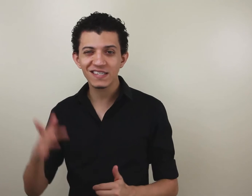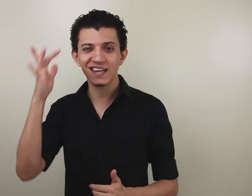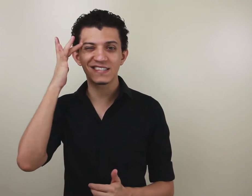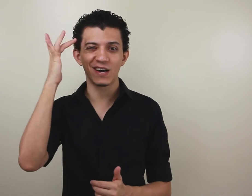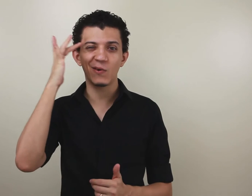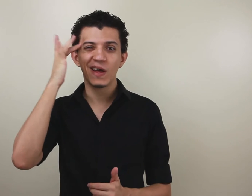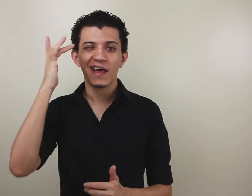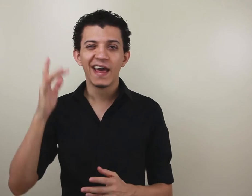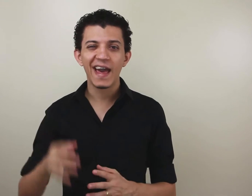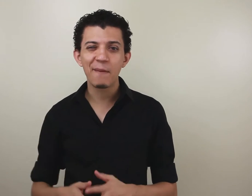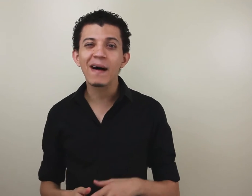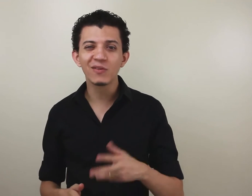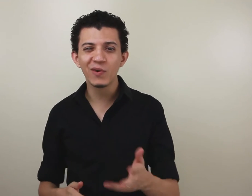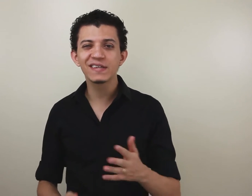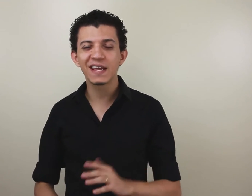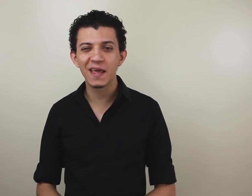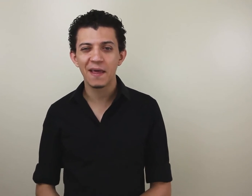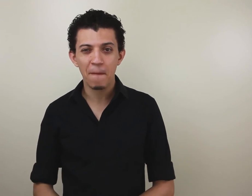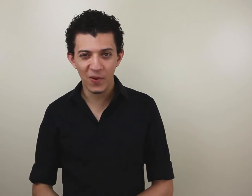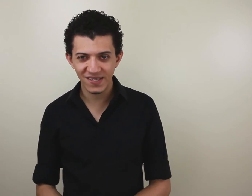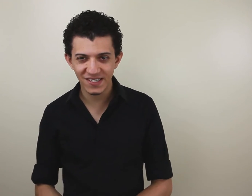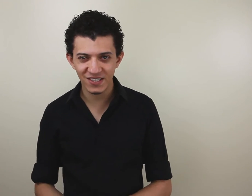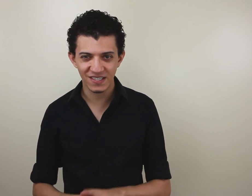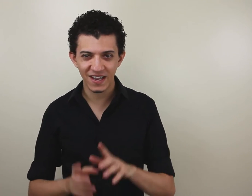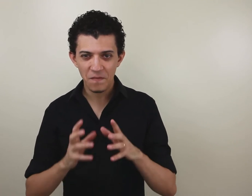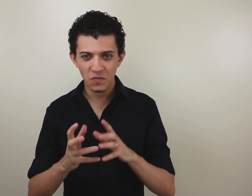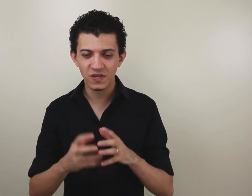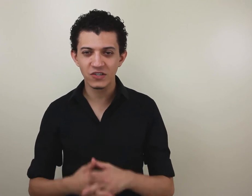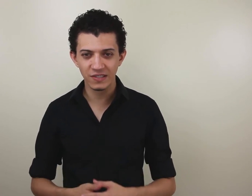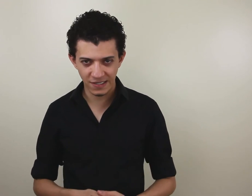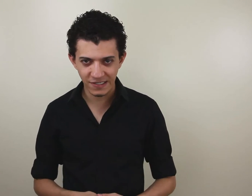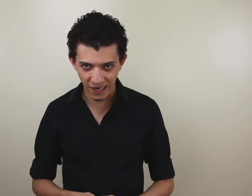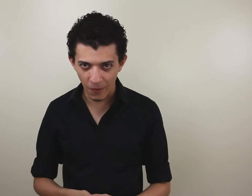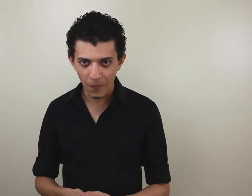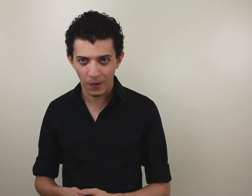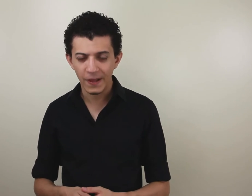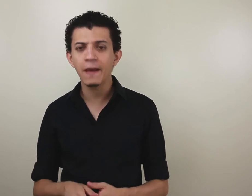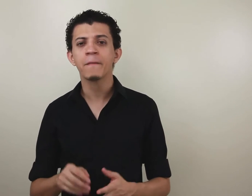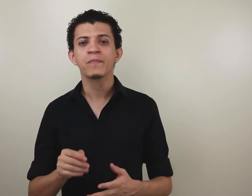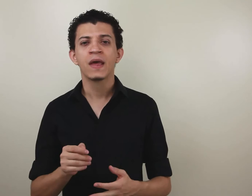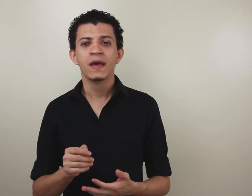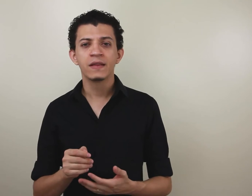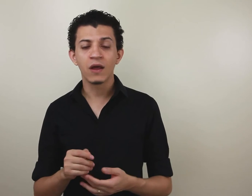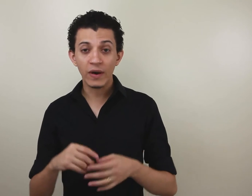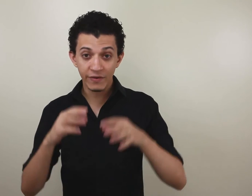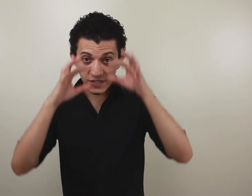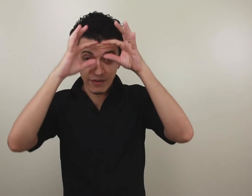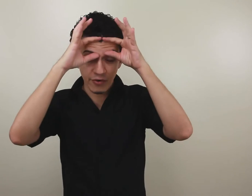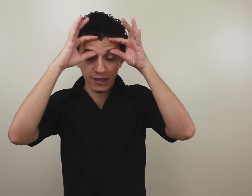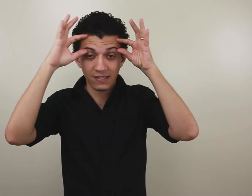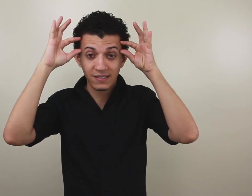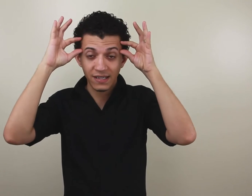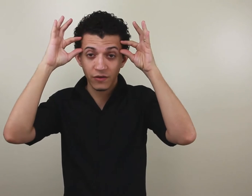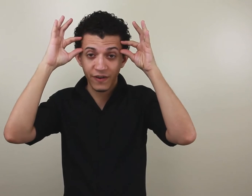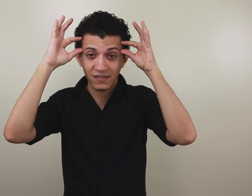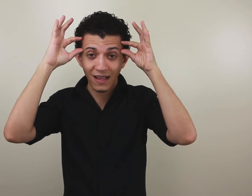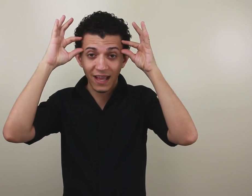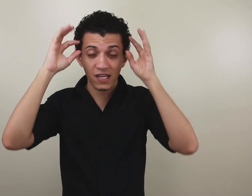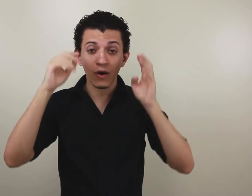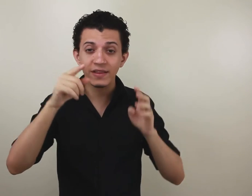que já são maduras aí, por assim dizer, no sentido desse sinal. Ok? Então, aqui você viu esses sinais que são feitos na testa. Agora,